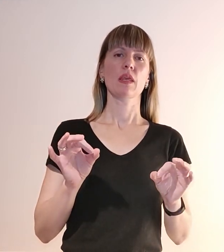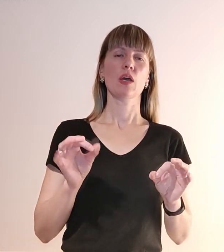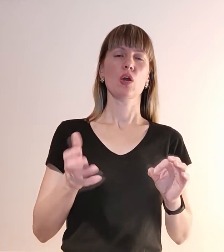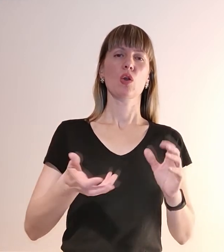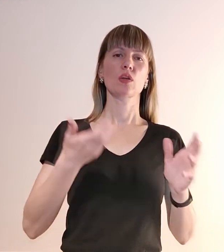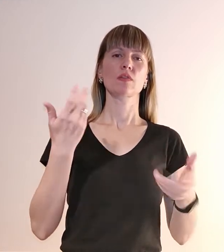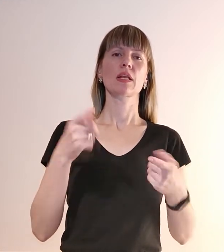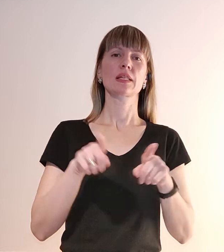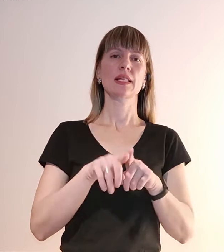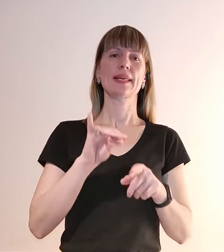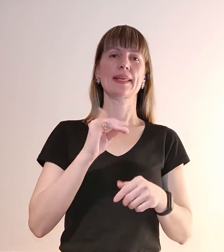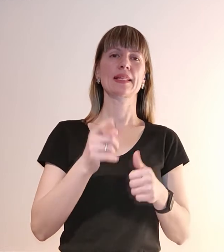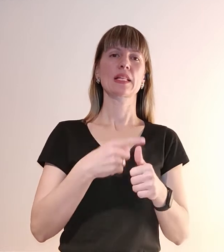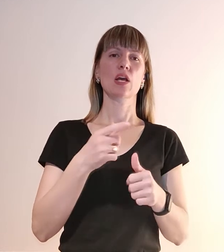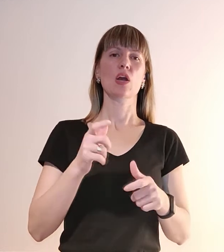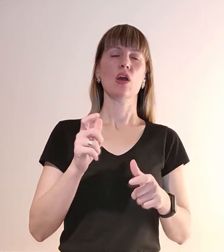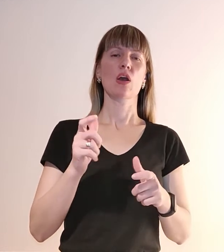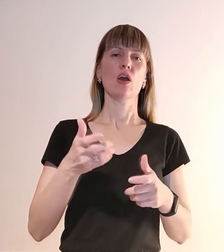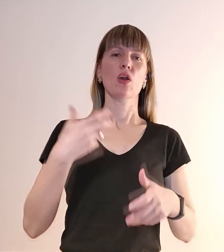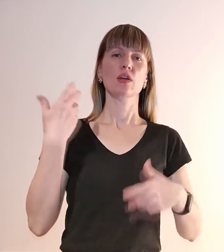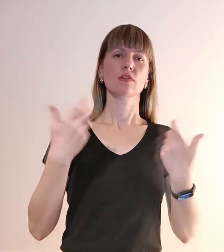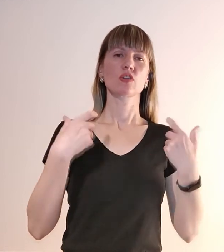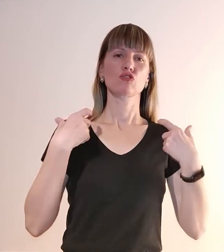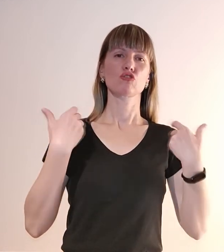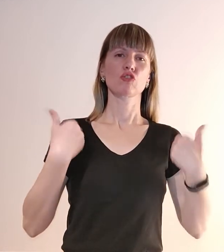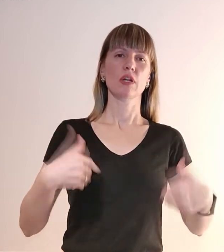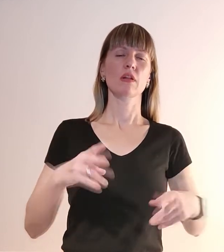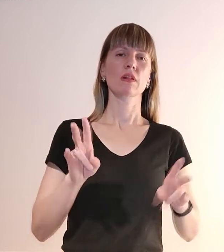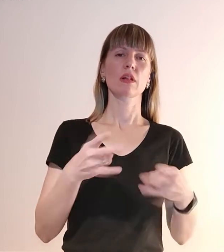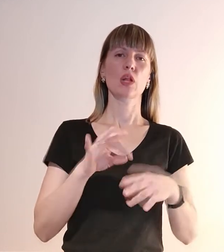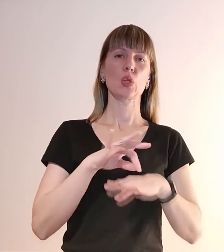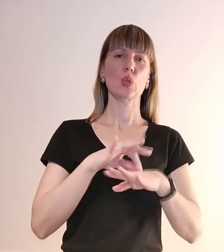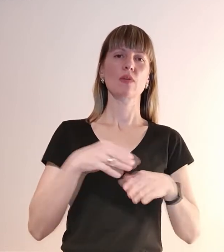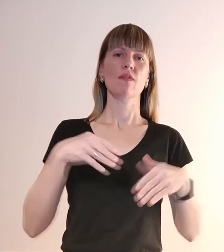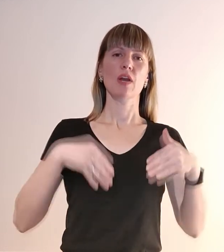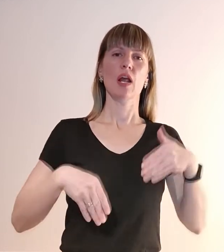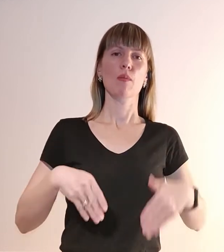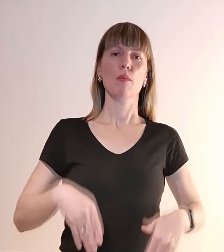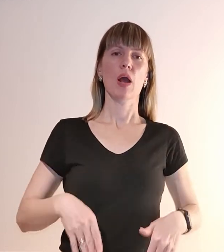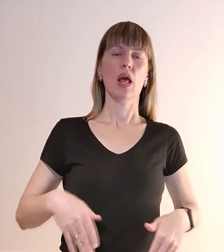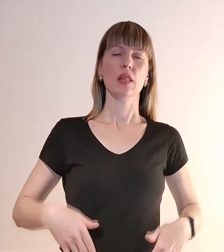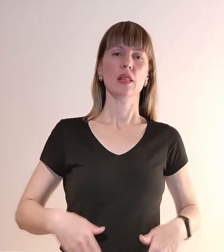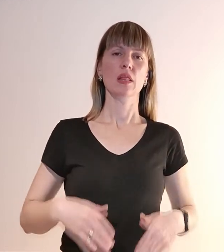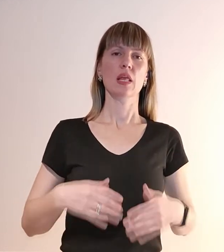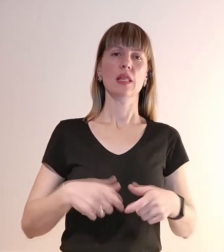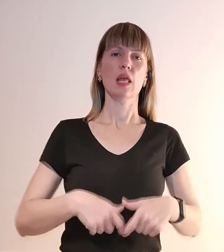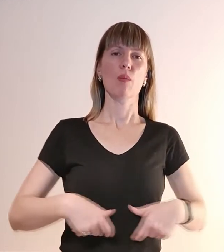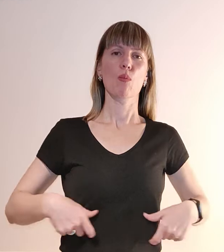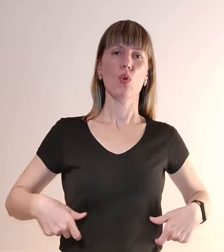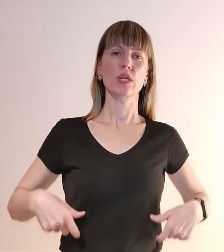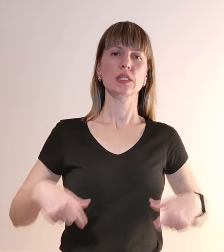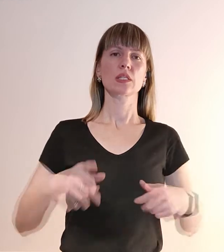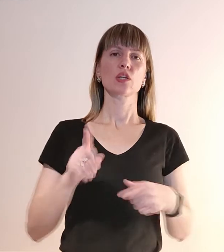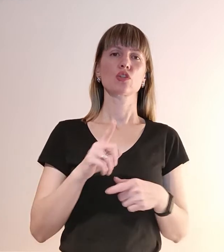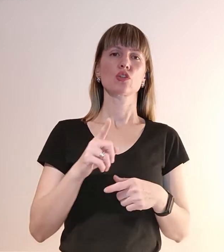і називається, розвантажувальний жилет. Йому не треба носити це в карманах, на поясі, що натираємо.